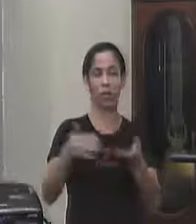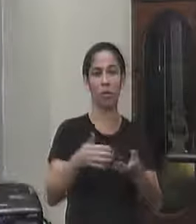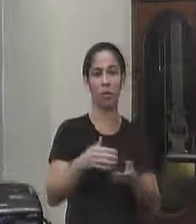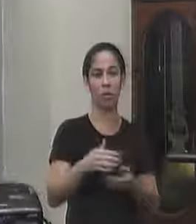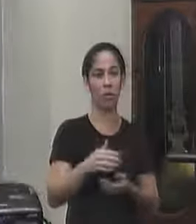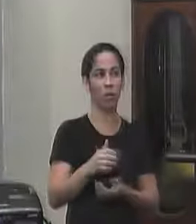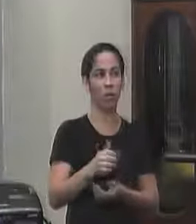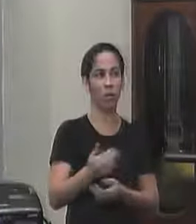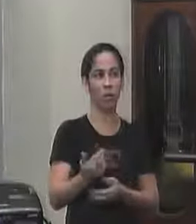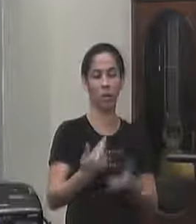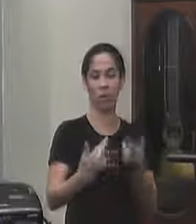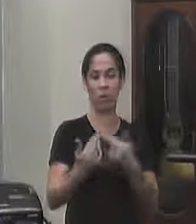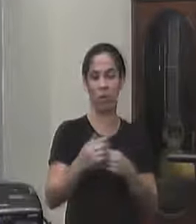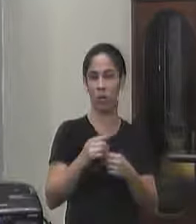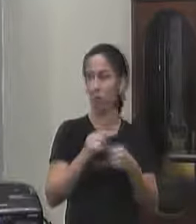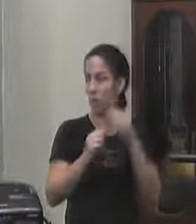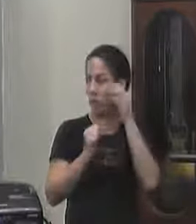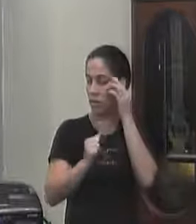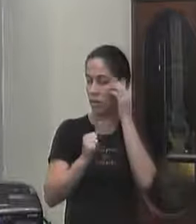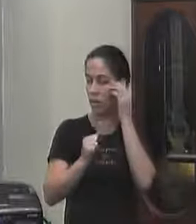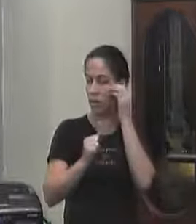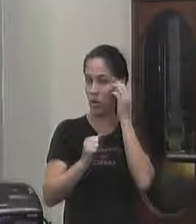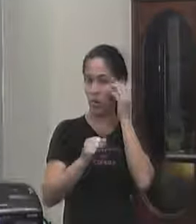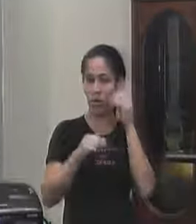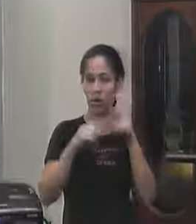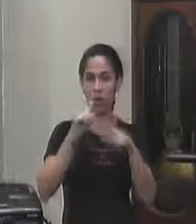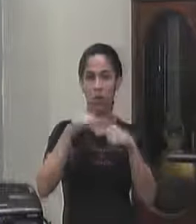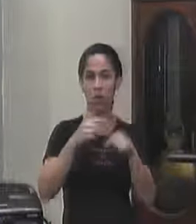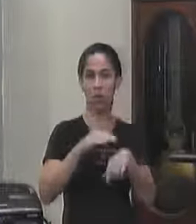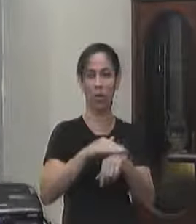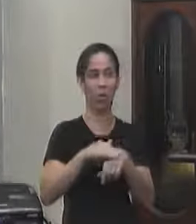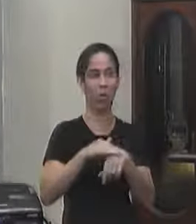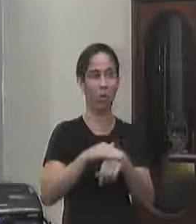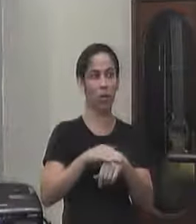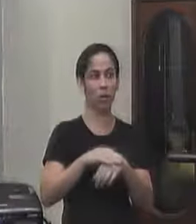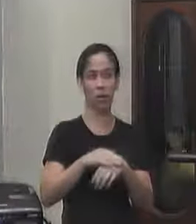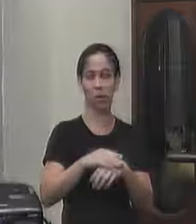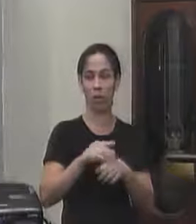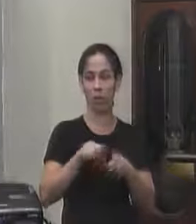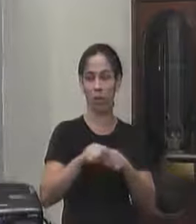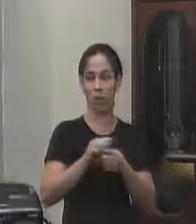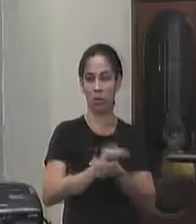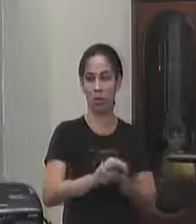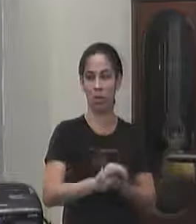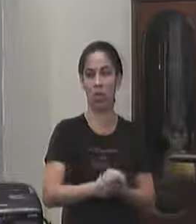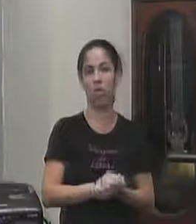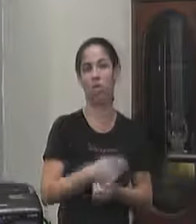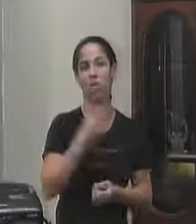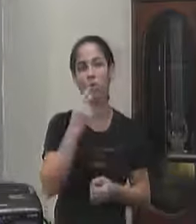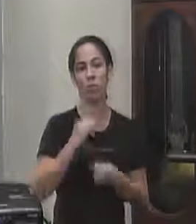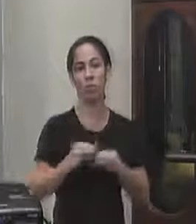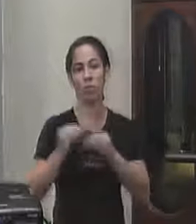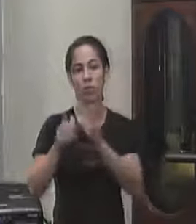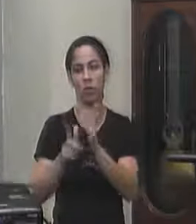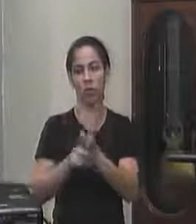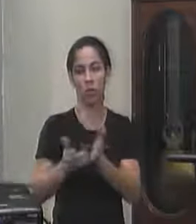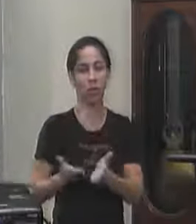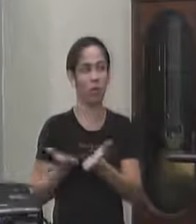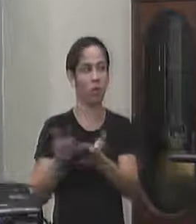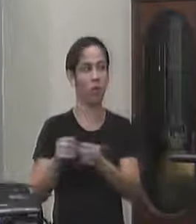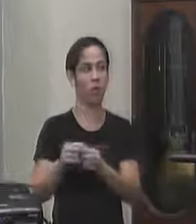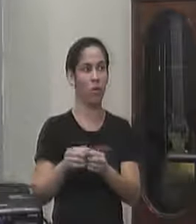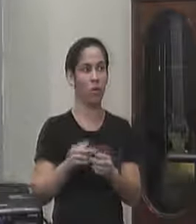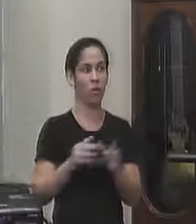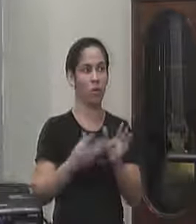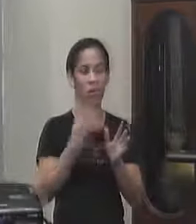resposta se a gente puder voltar a conversar em cima dos dados que eu lhe mandei tá mas a frequência eu mandei a cópia dos